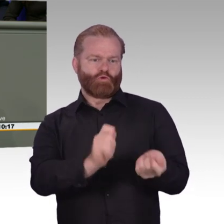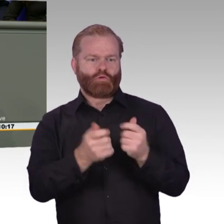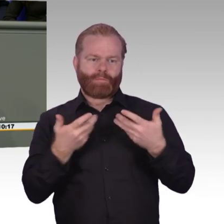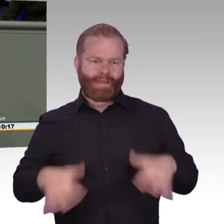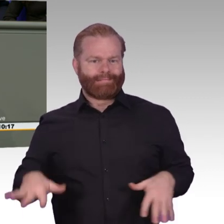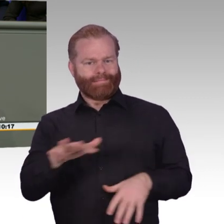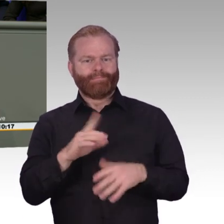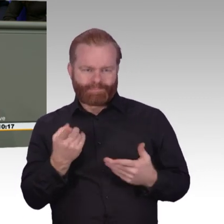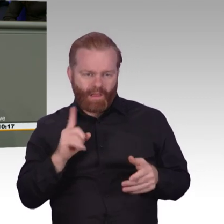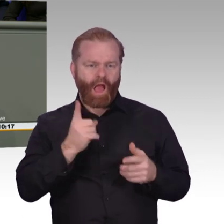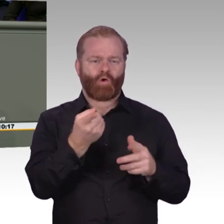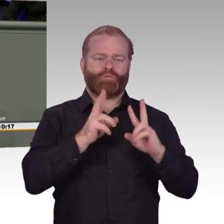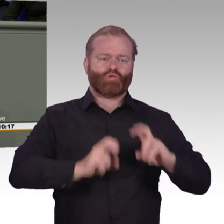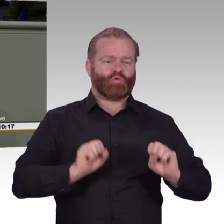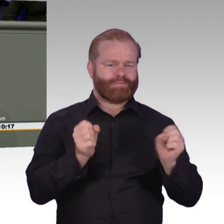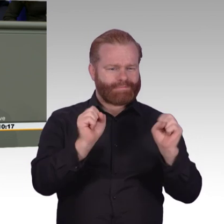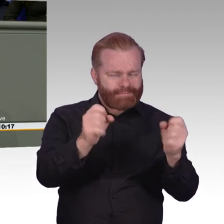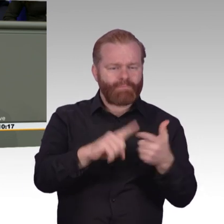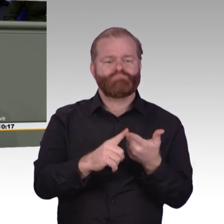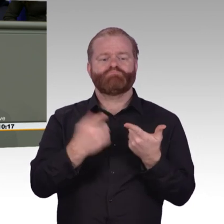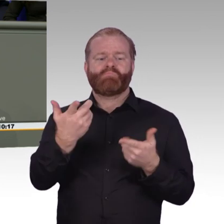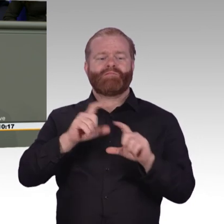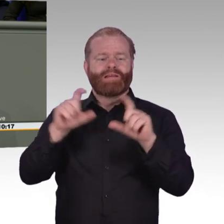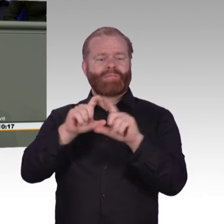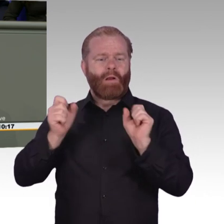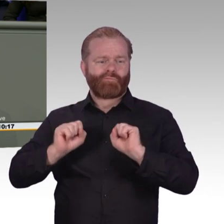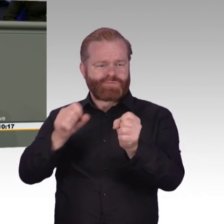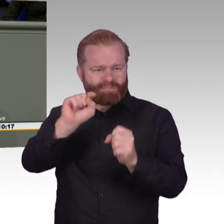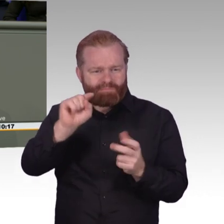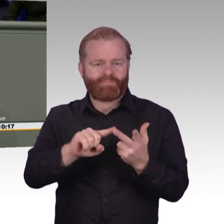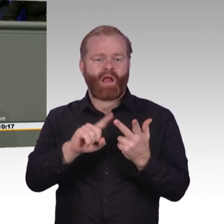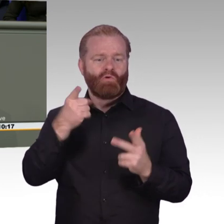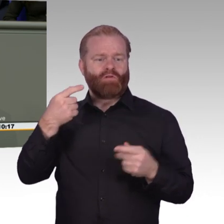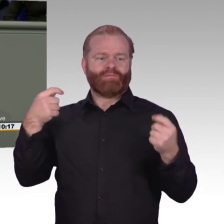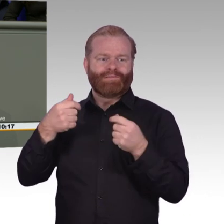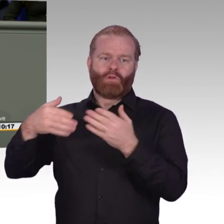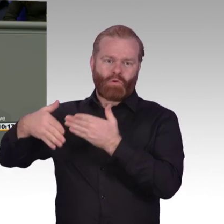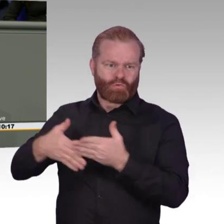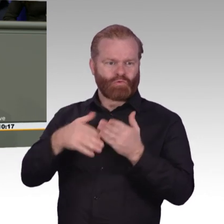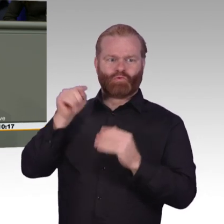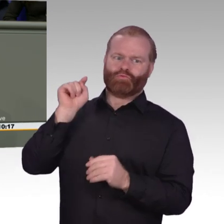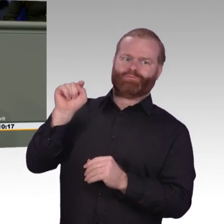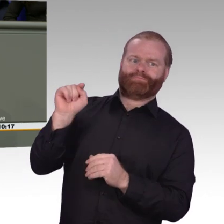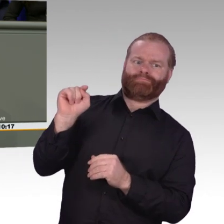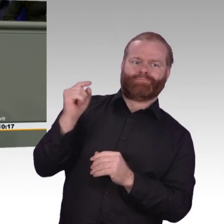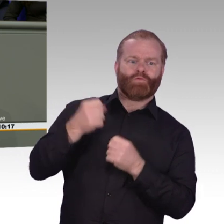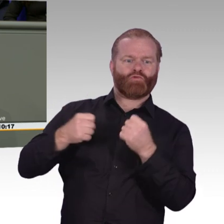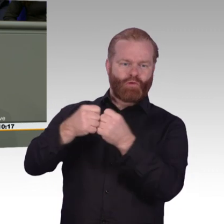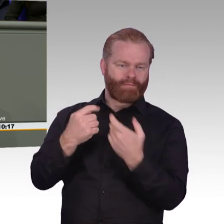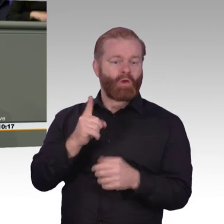Grundversorgung bereits heute. Made in Germany, Made in Europe muss neben den großen Playern USA und China